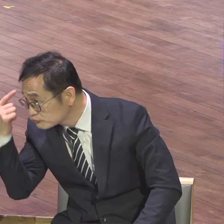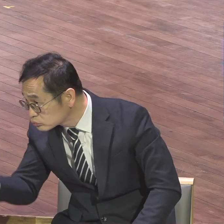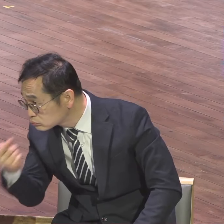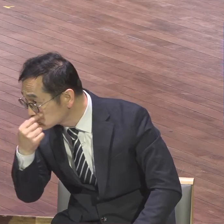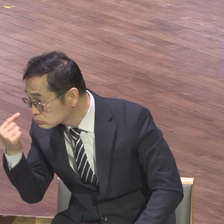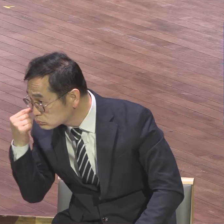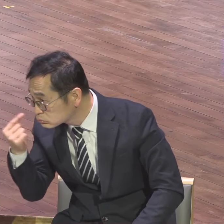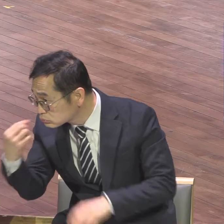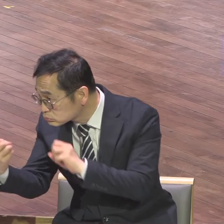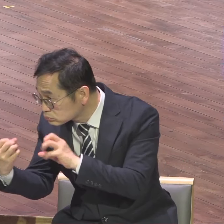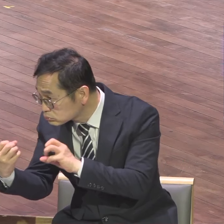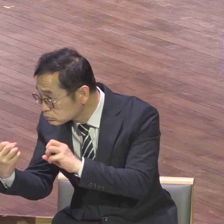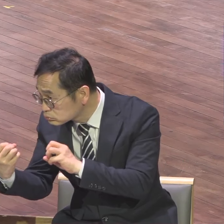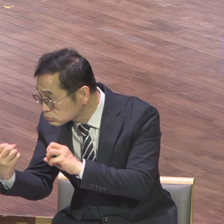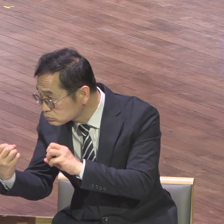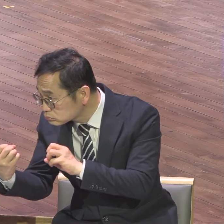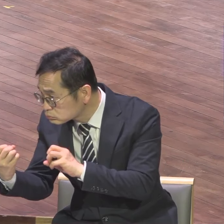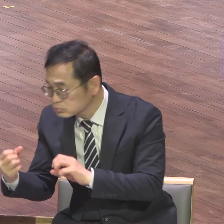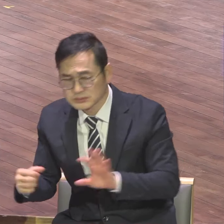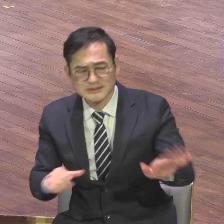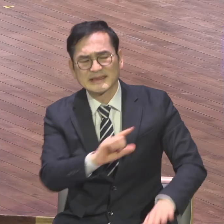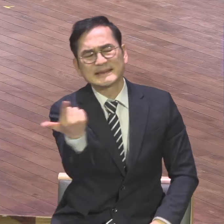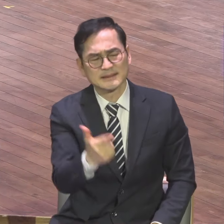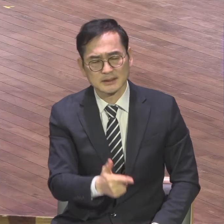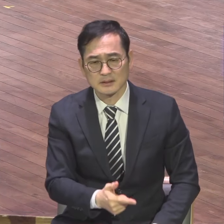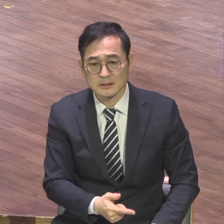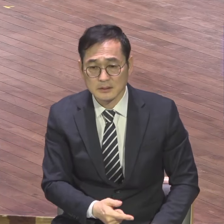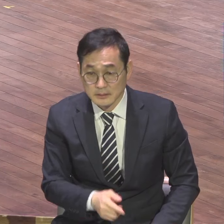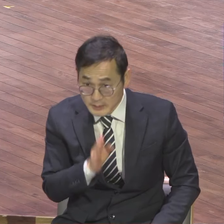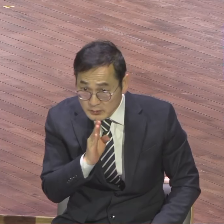해보지도 안 한대. 그 사람 주사람 저런 사람 그렇다대.